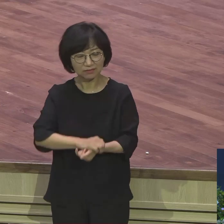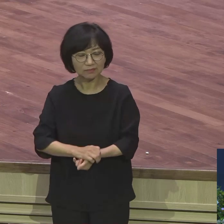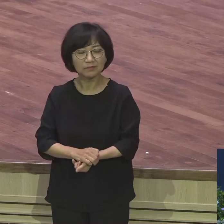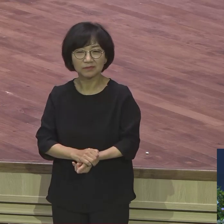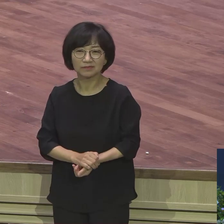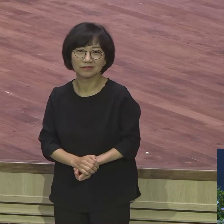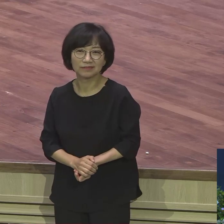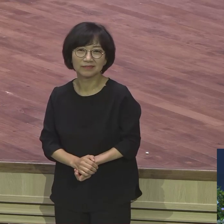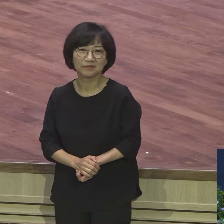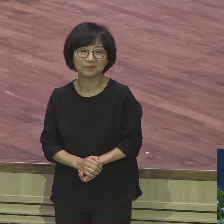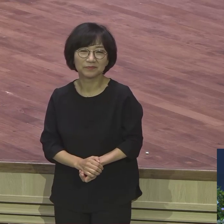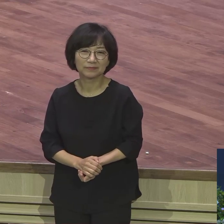드러납니다